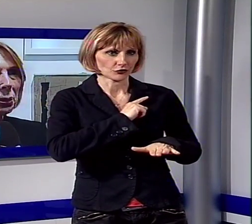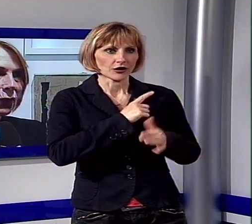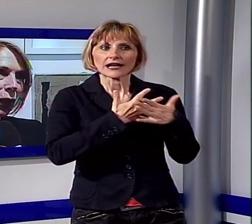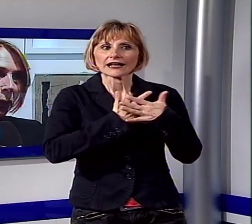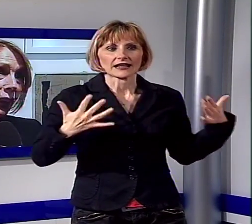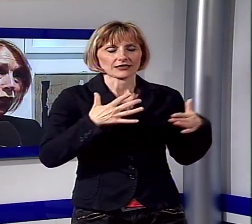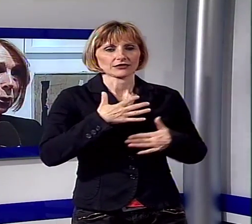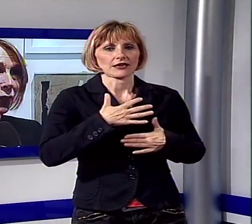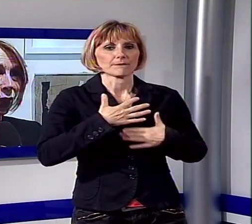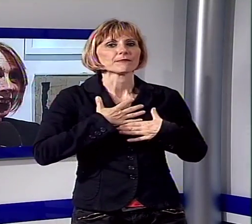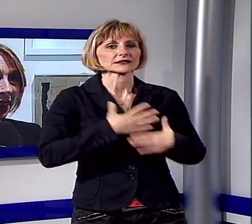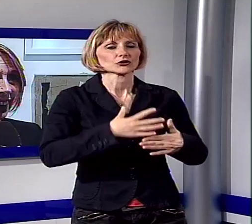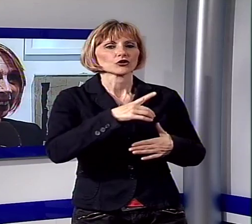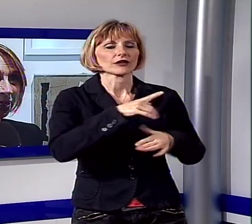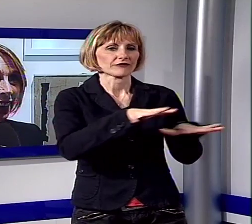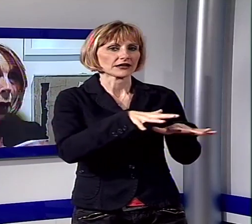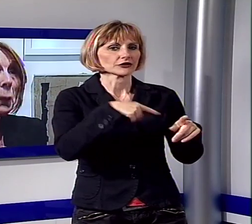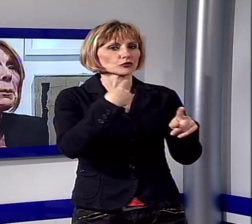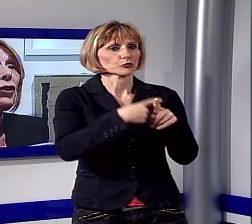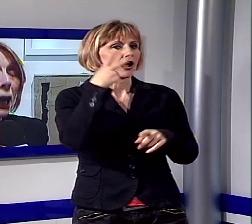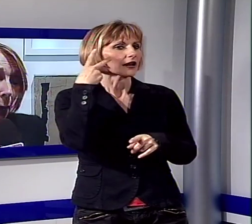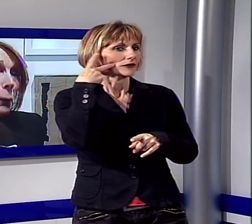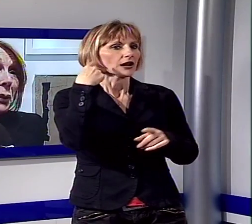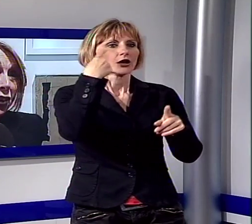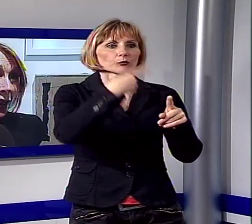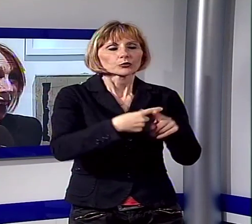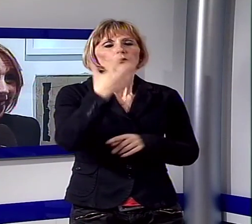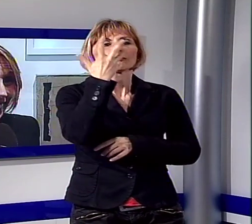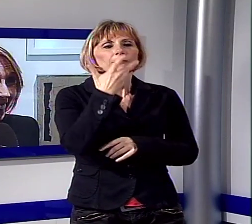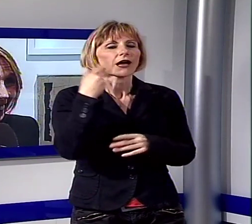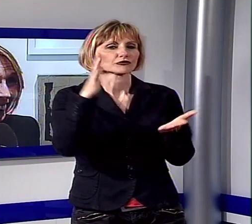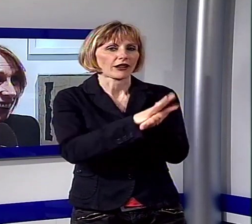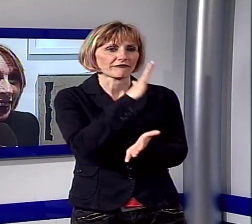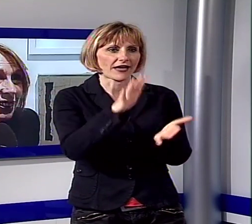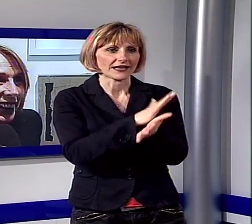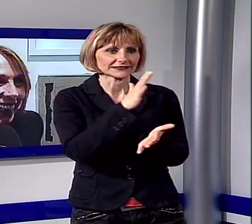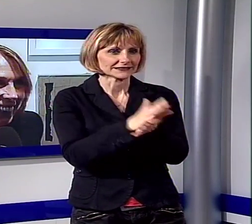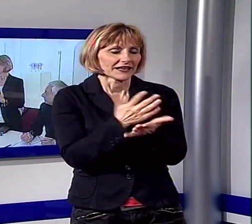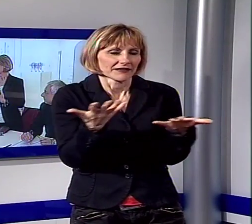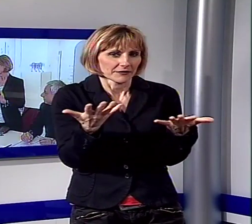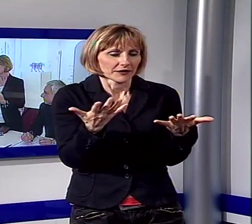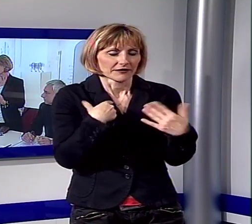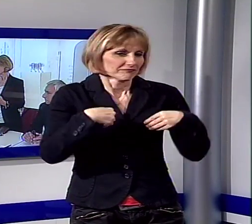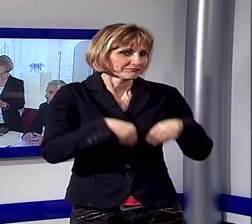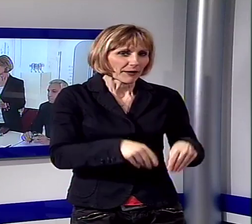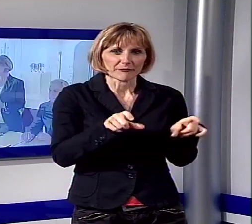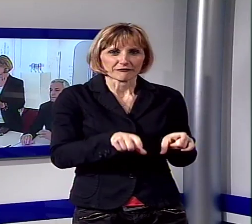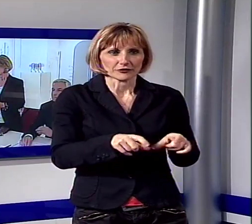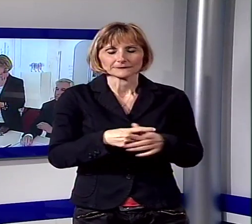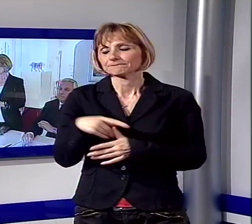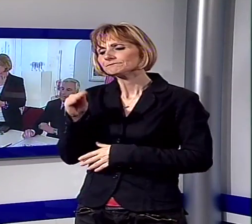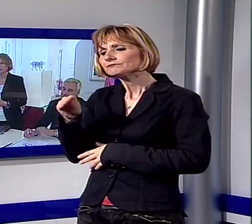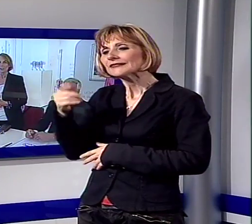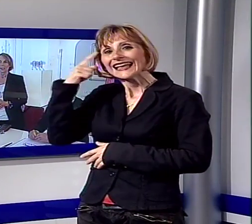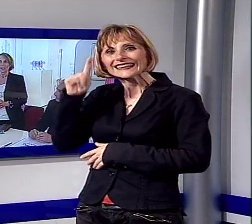grande passione per Viareggio e per il suo Carnevale. E poi mi piacciono le feste, dove dovevo andare se non qui. Ha già